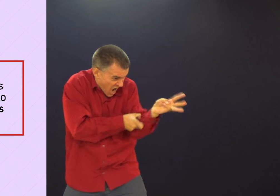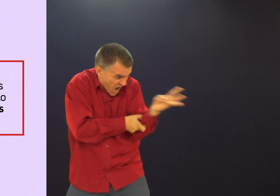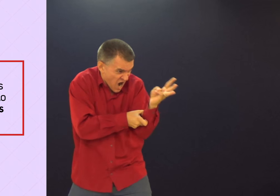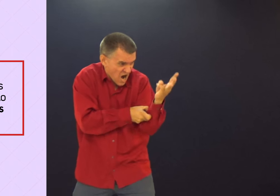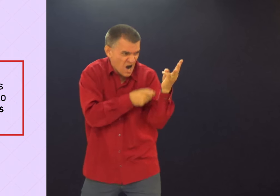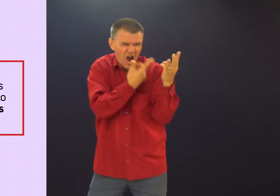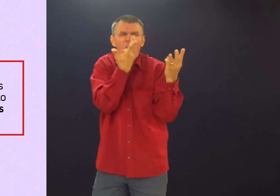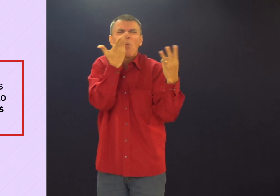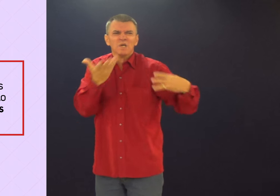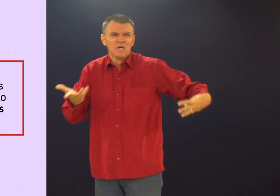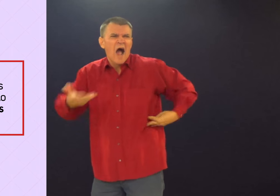mesmo aquele...